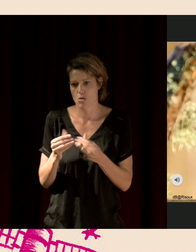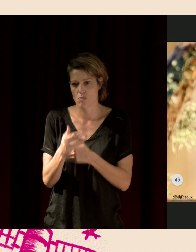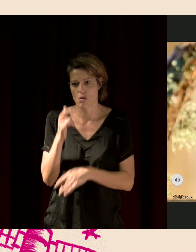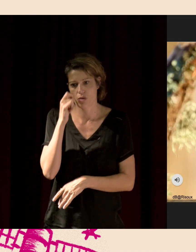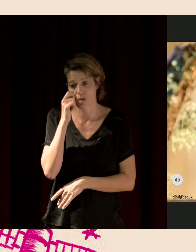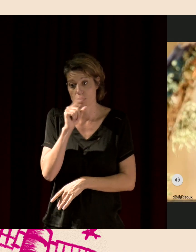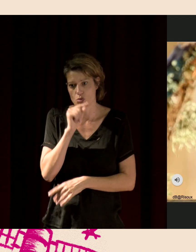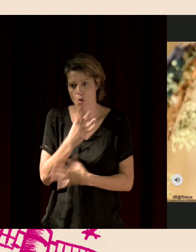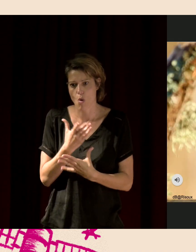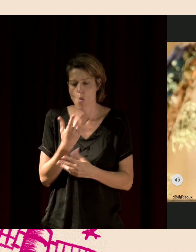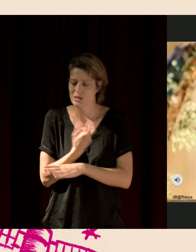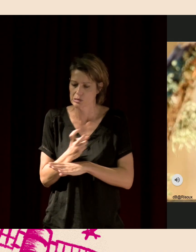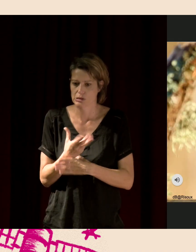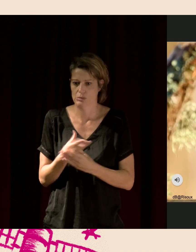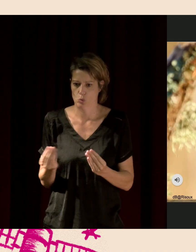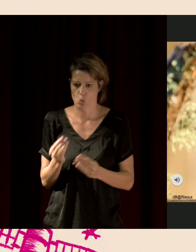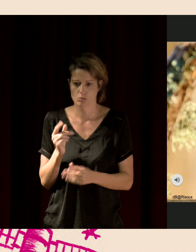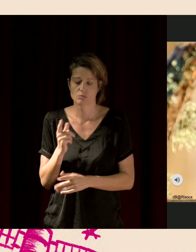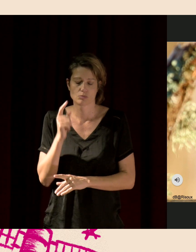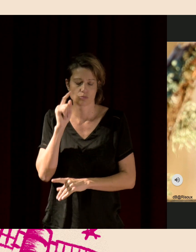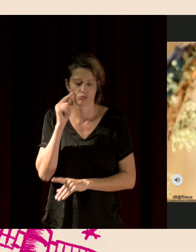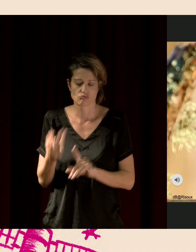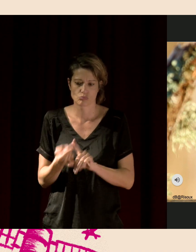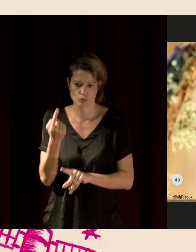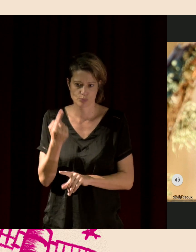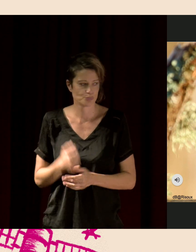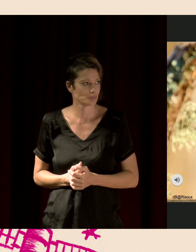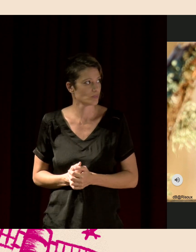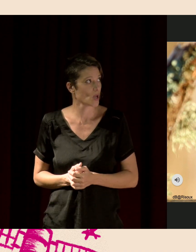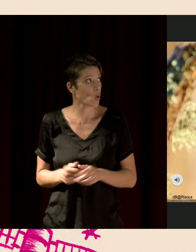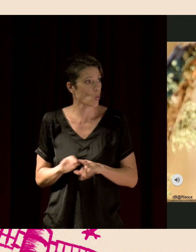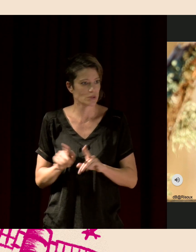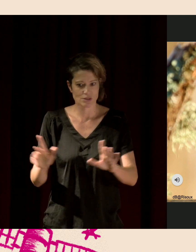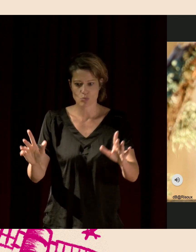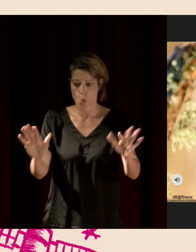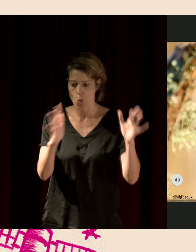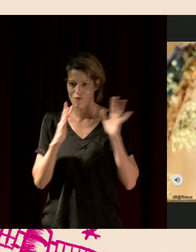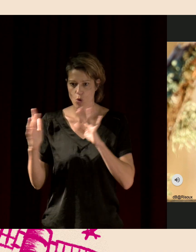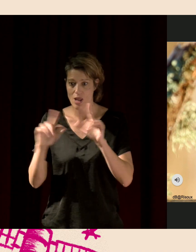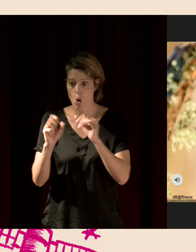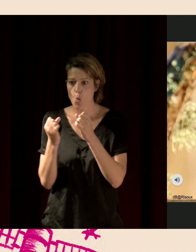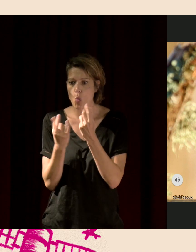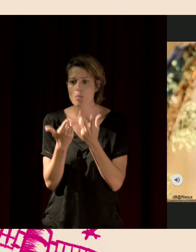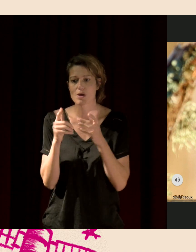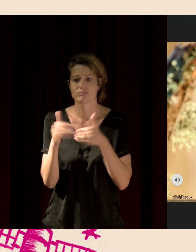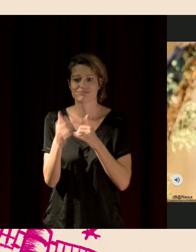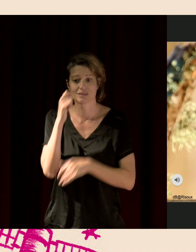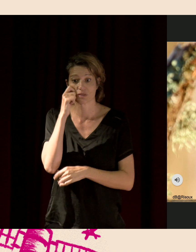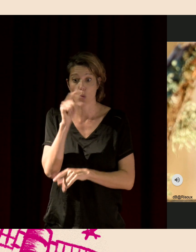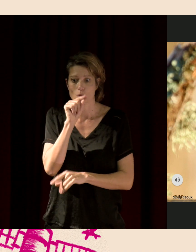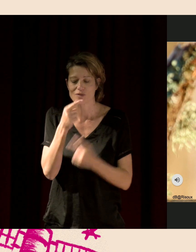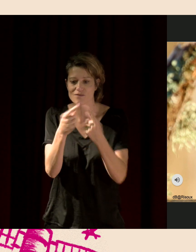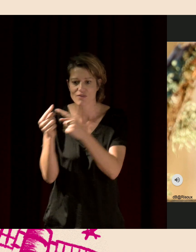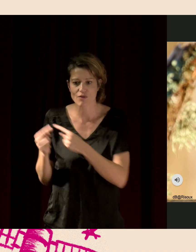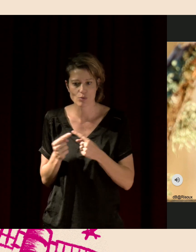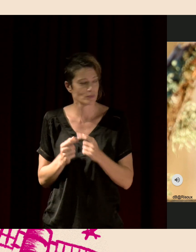travaille à une autre échelle, qui est l'ensemble des oiseaux qui chantent dans cette forêt. appelle ça une communauté, une communauté écologique. Là, vous avez une photo